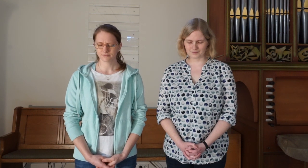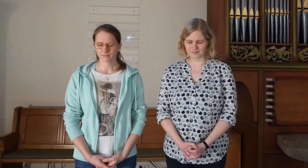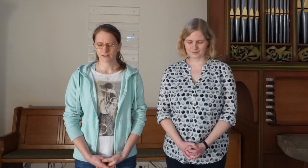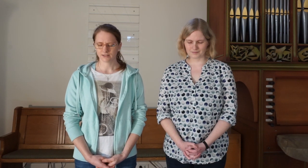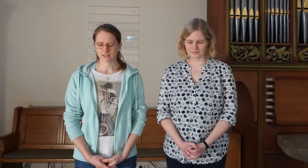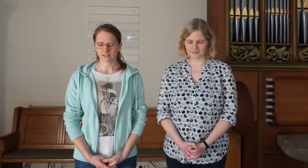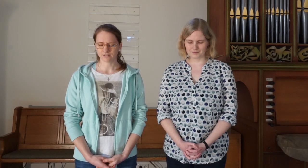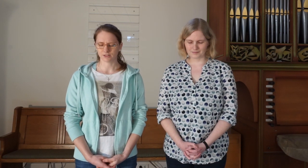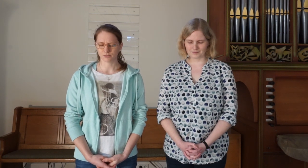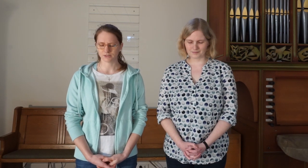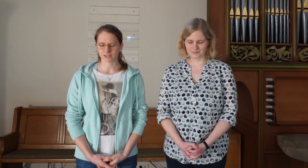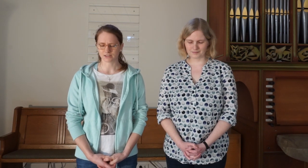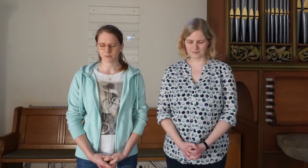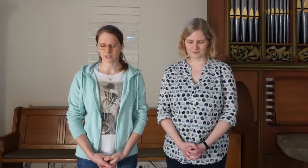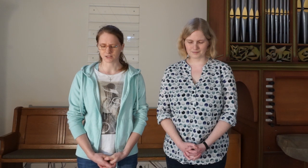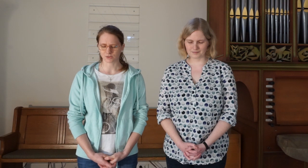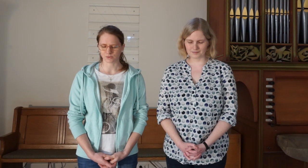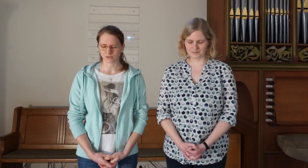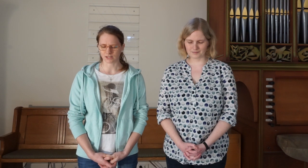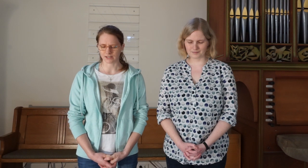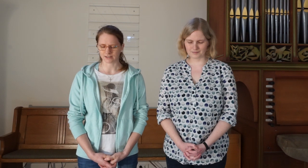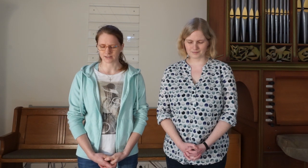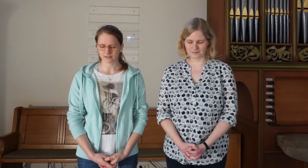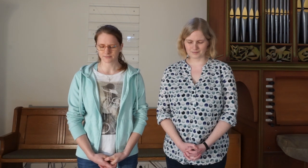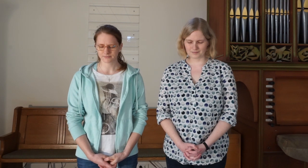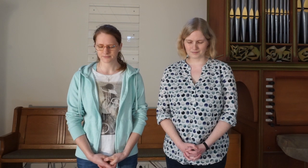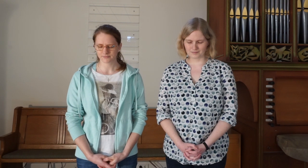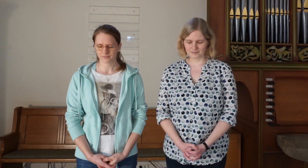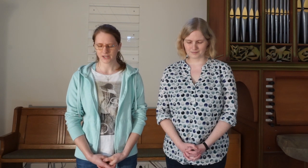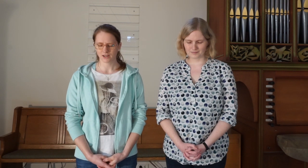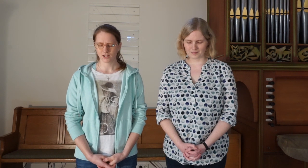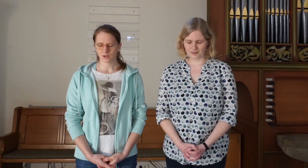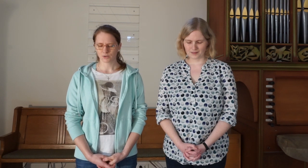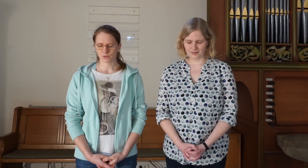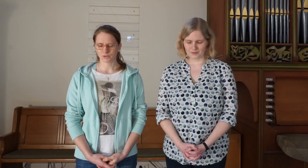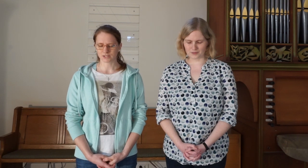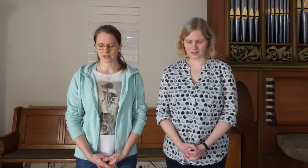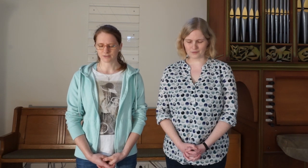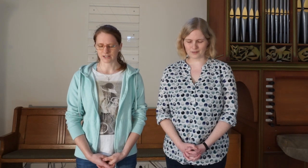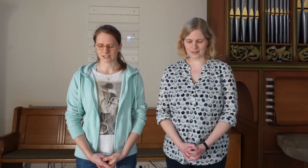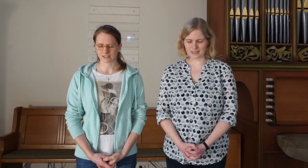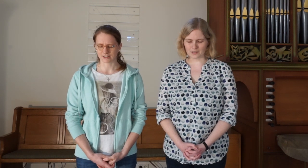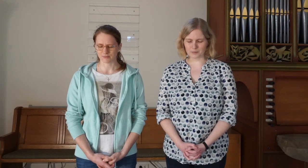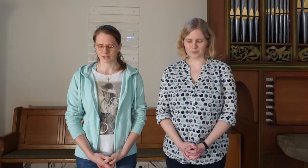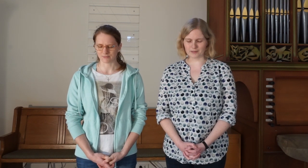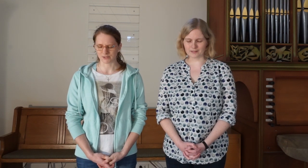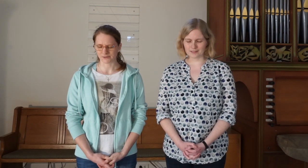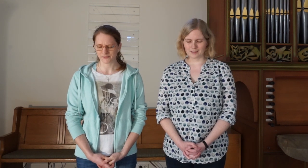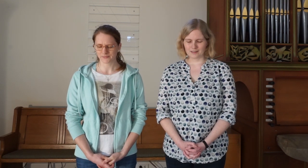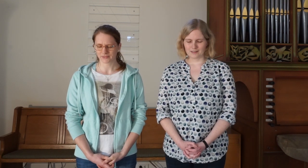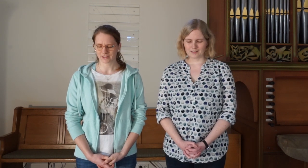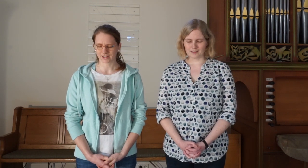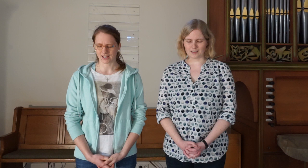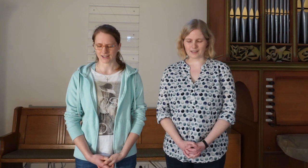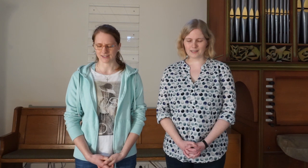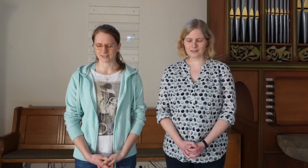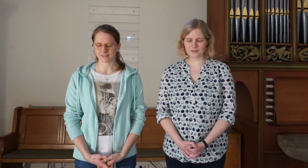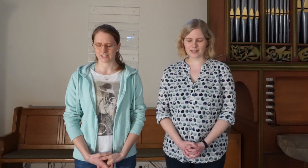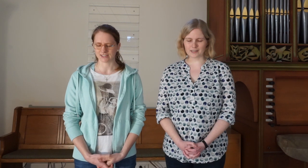das legen wir nun in das Gebet, das du uns gelehrt hast. Unser Vater im Himmel, geheiligt werde